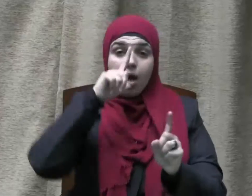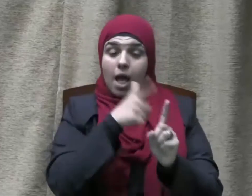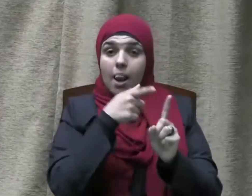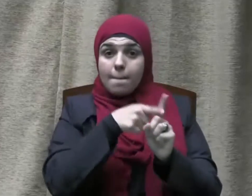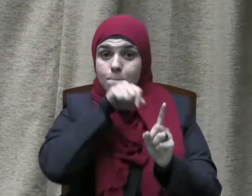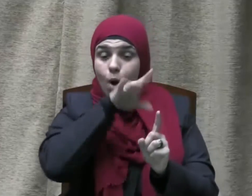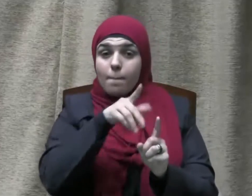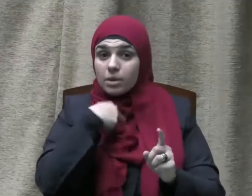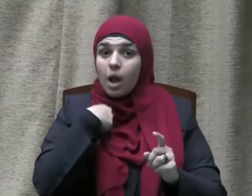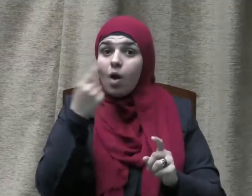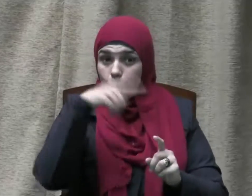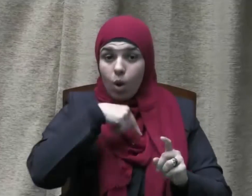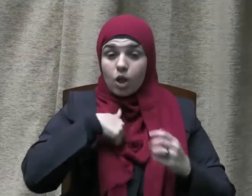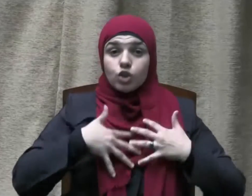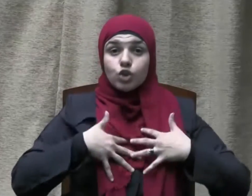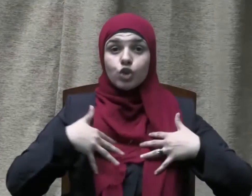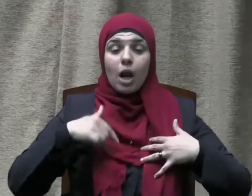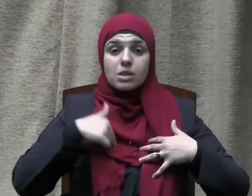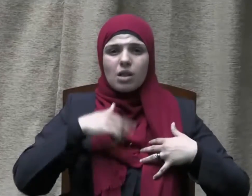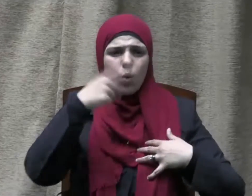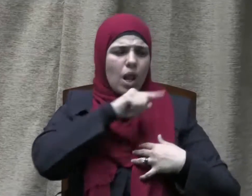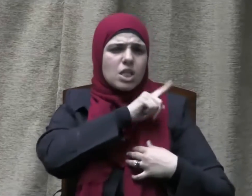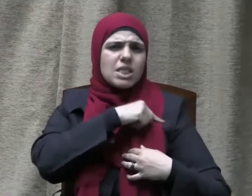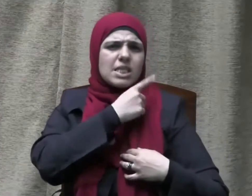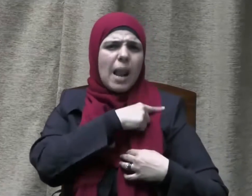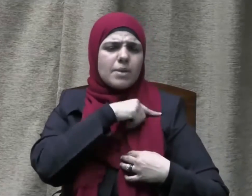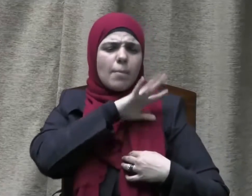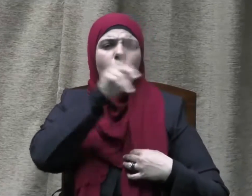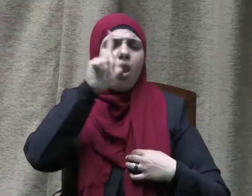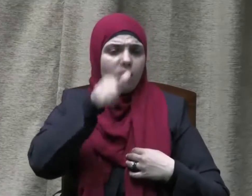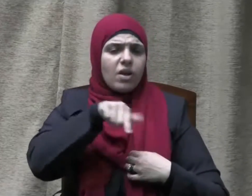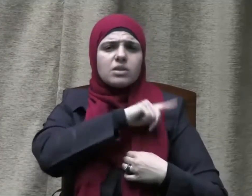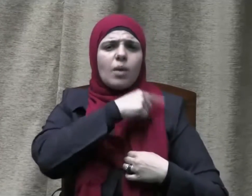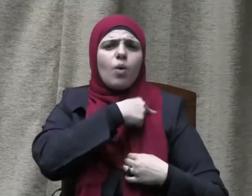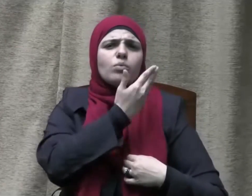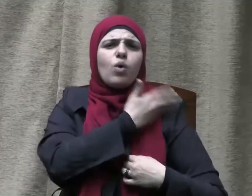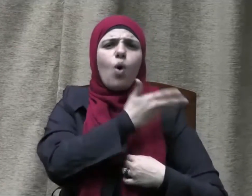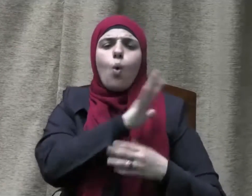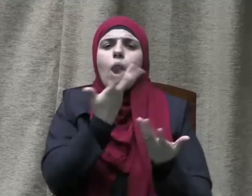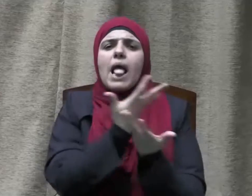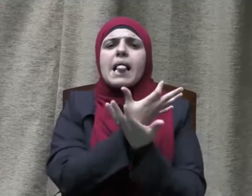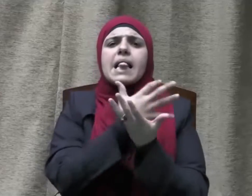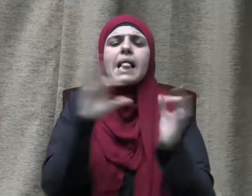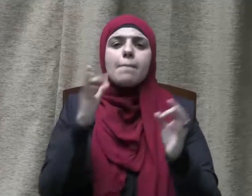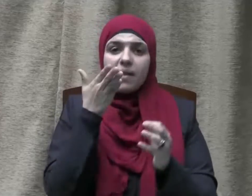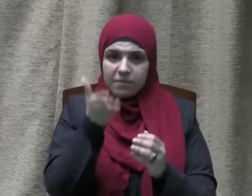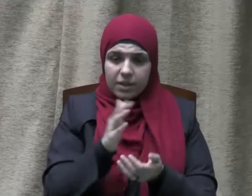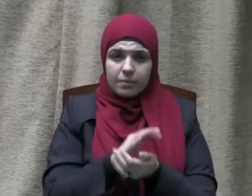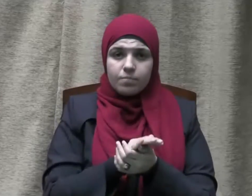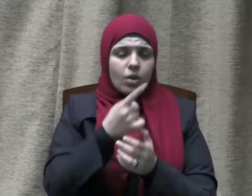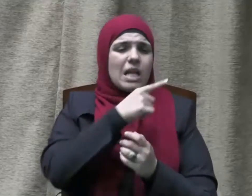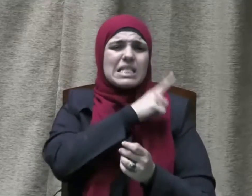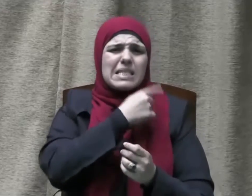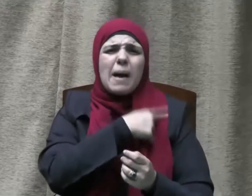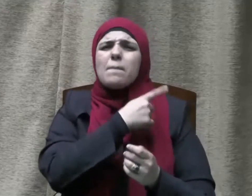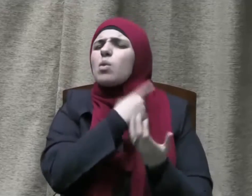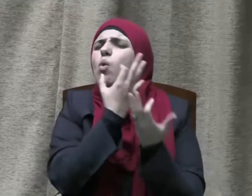ووضع عنه وزرة فقال تعالى ووضعنا عنك وزرك وغفر له ذنبه